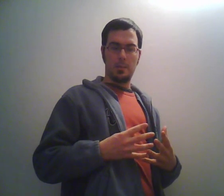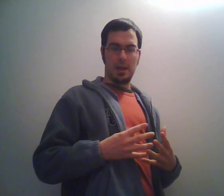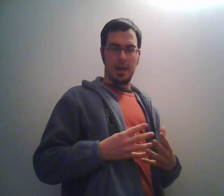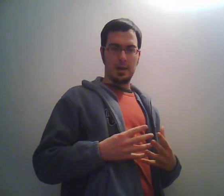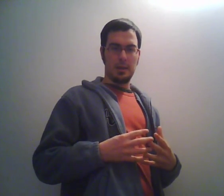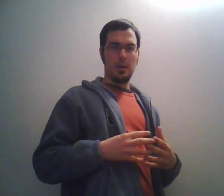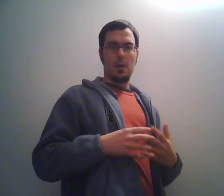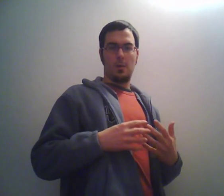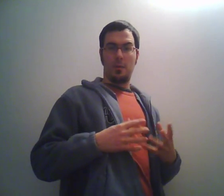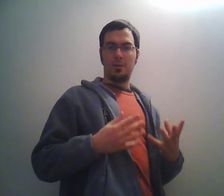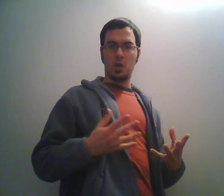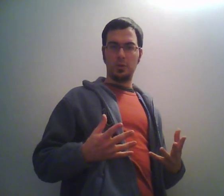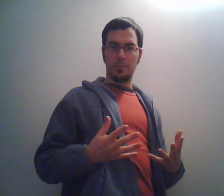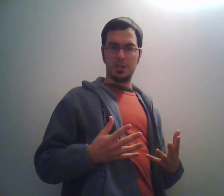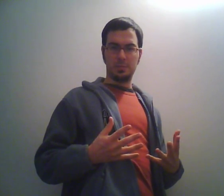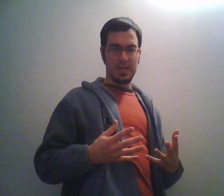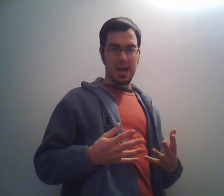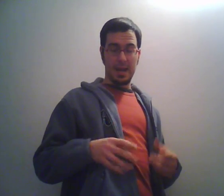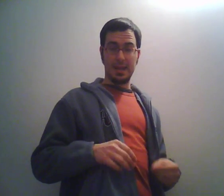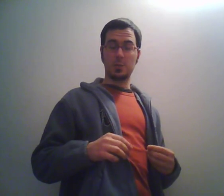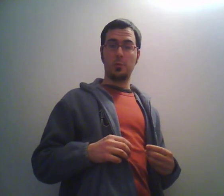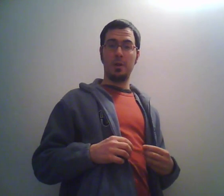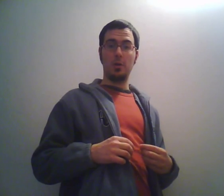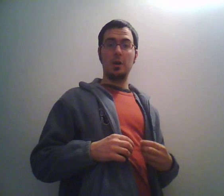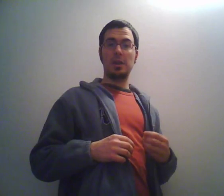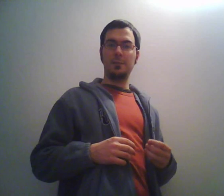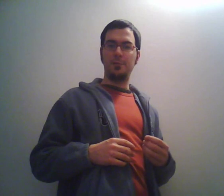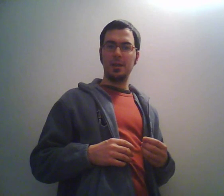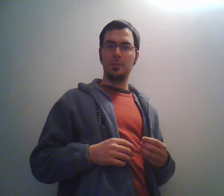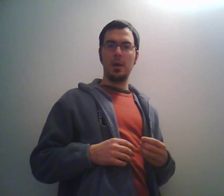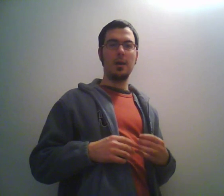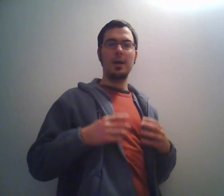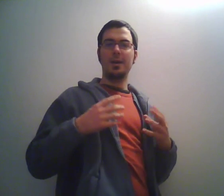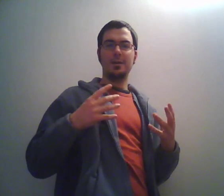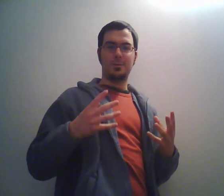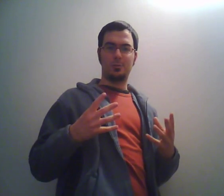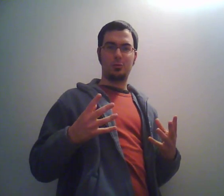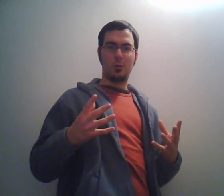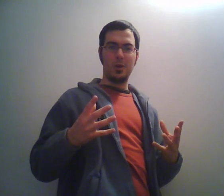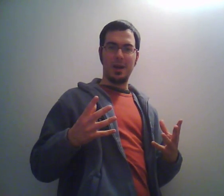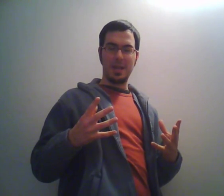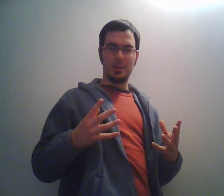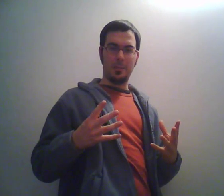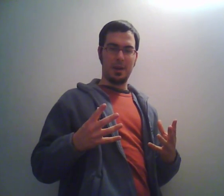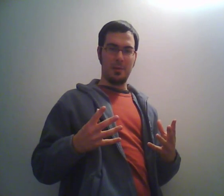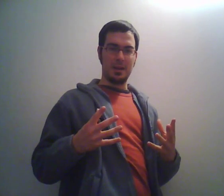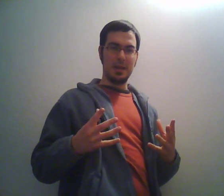americani ormai non sono più che più scipiliare e trasformano in film tutto quello che gli capita tra le mani.